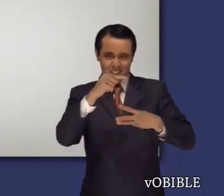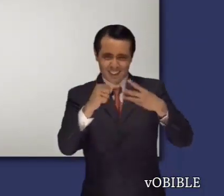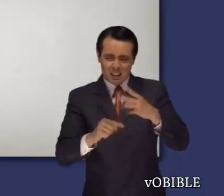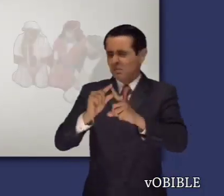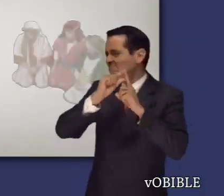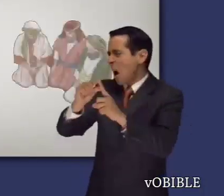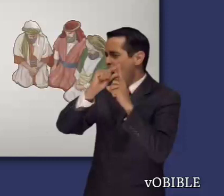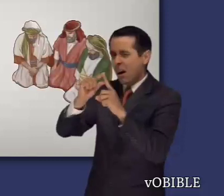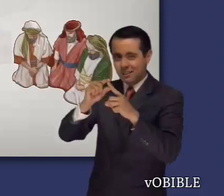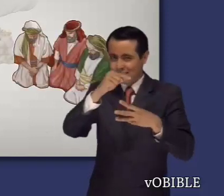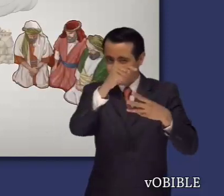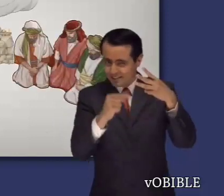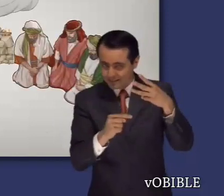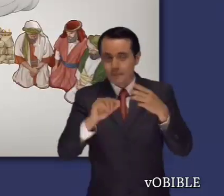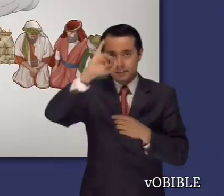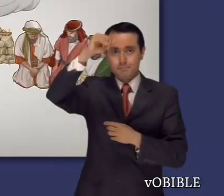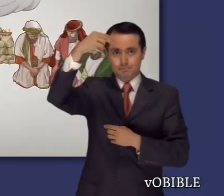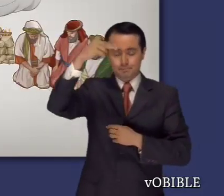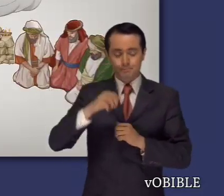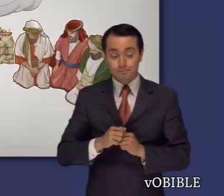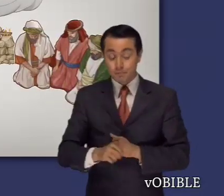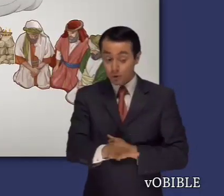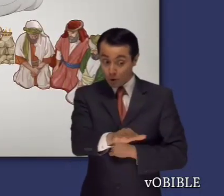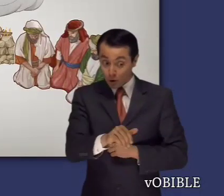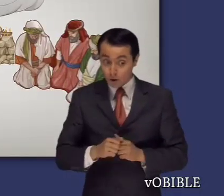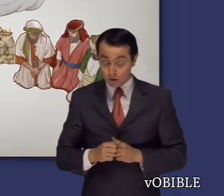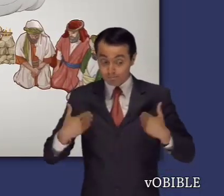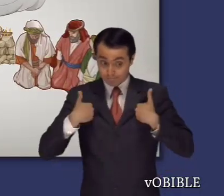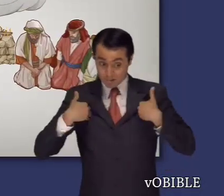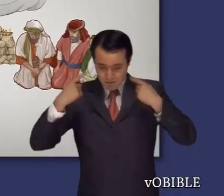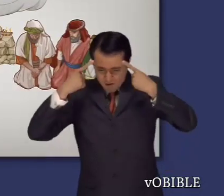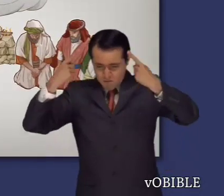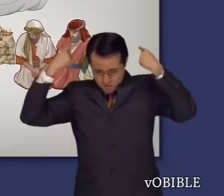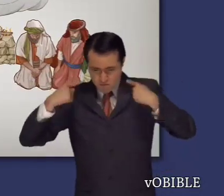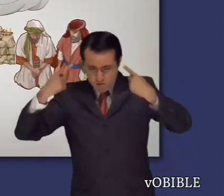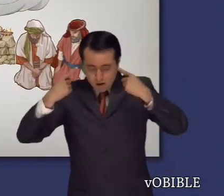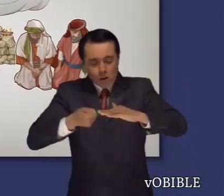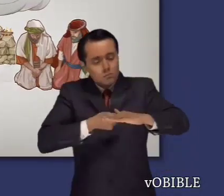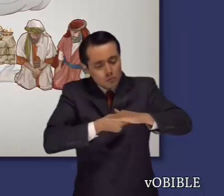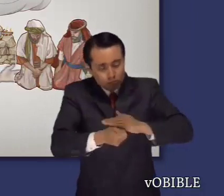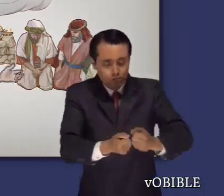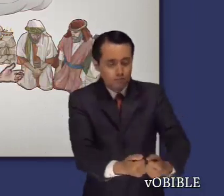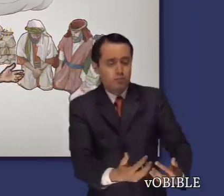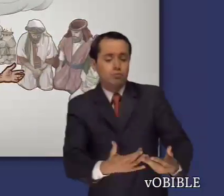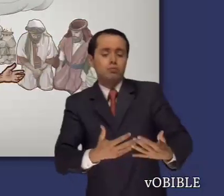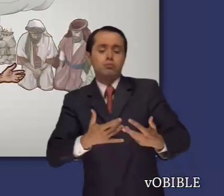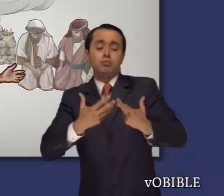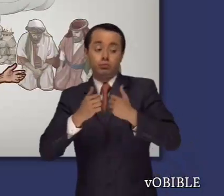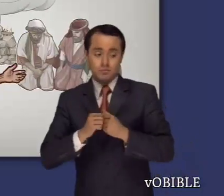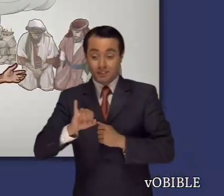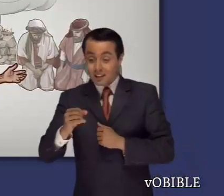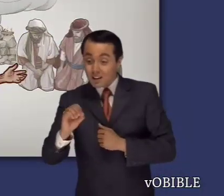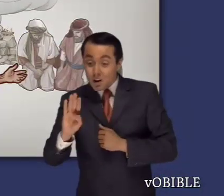En el último capítulo, Dios les manda a los tres compañeros de Job que hagan un sacrificio y les dice que Job orará